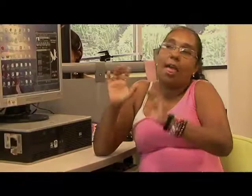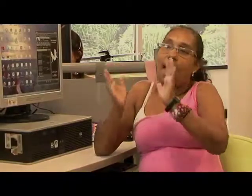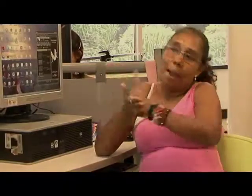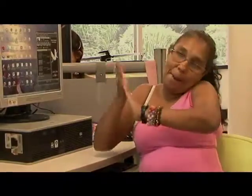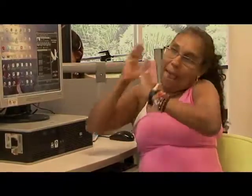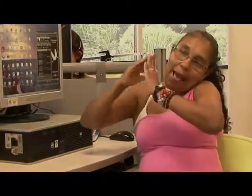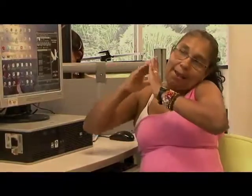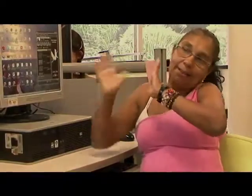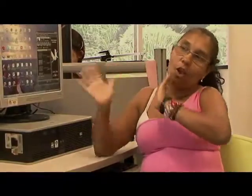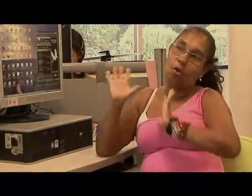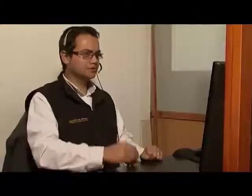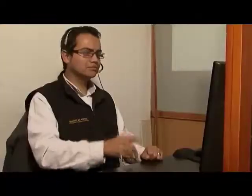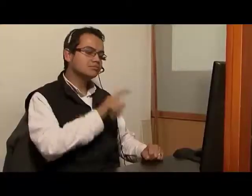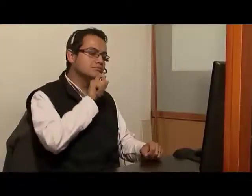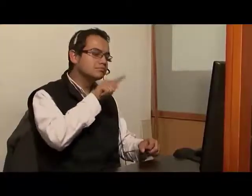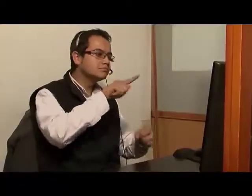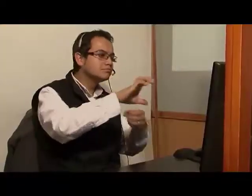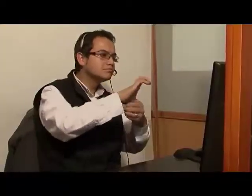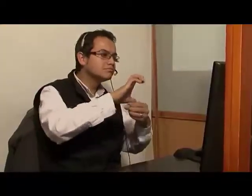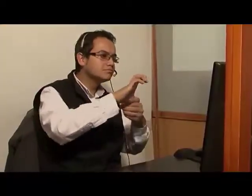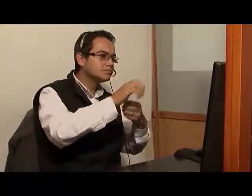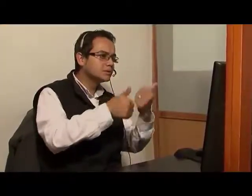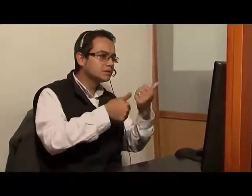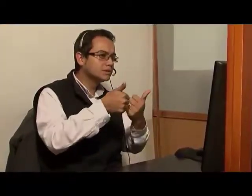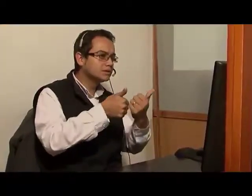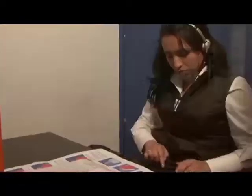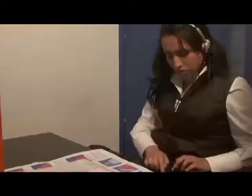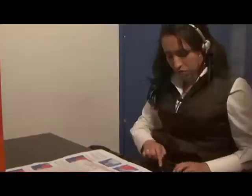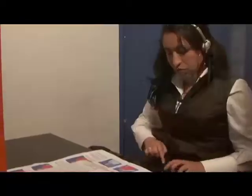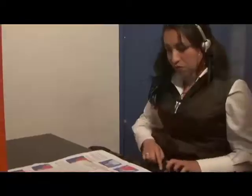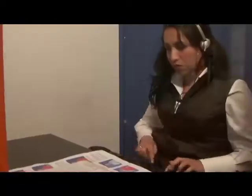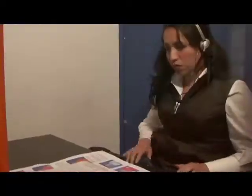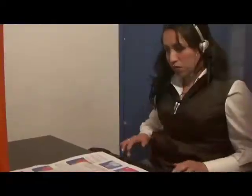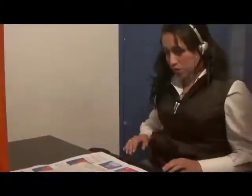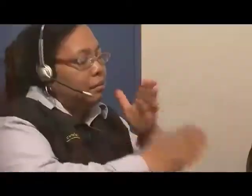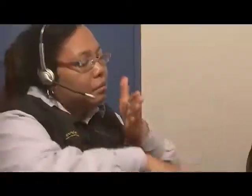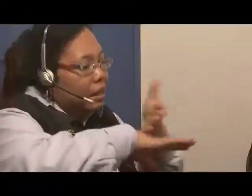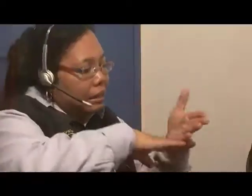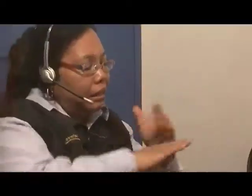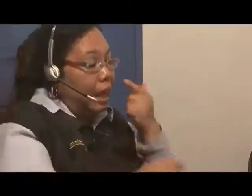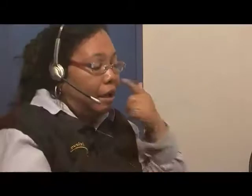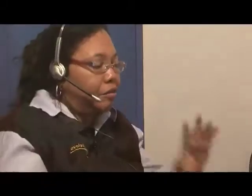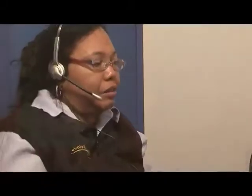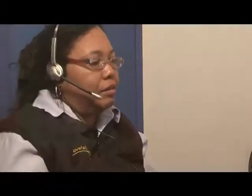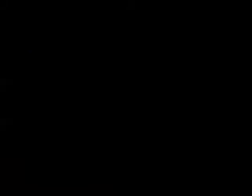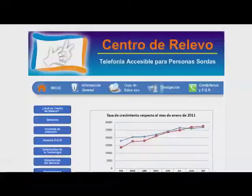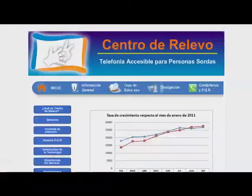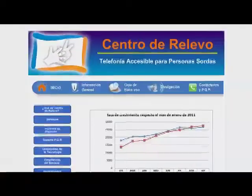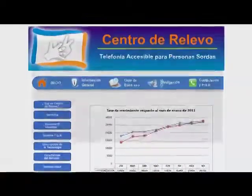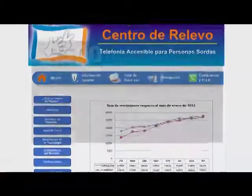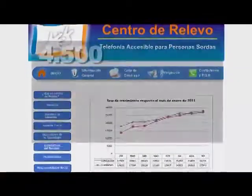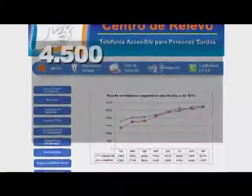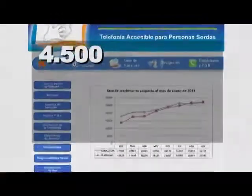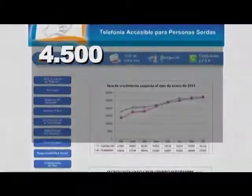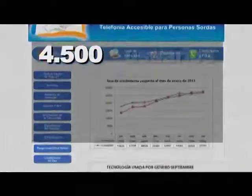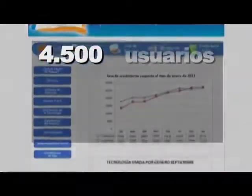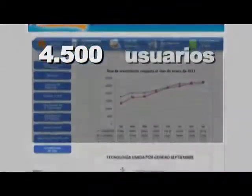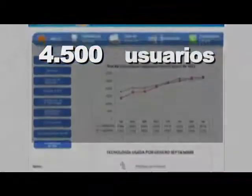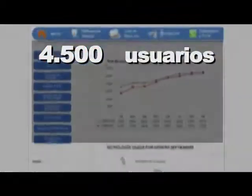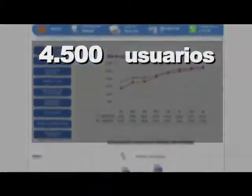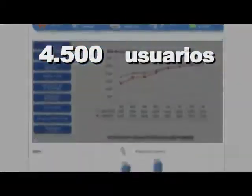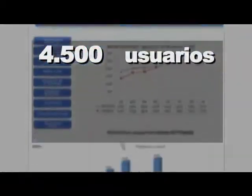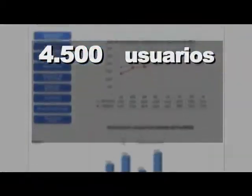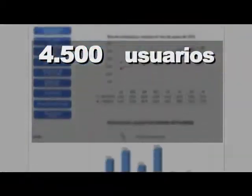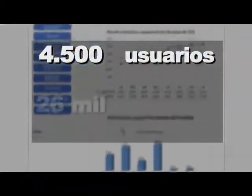los intérpretes me ayudan. En sus casi dos años de existencia, el Centro de Relevo de Telefonía Accesible cuenta con 4.500